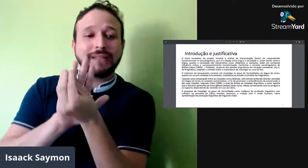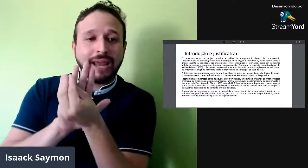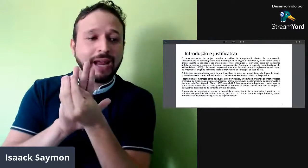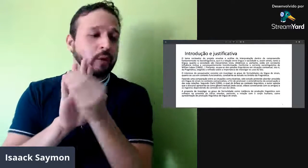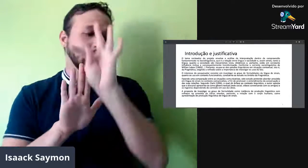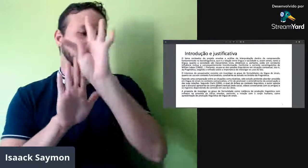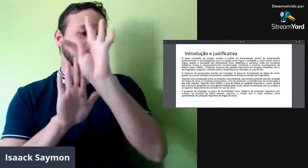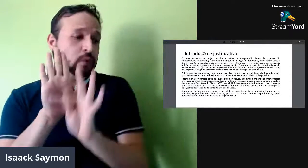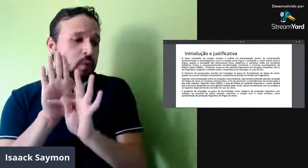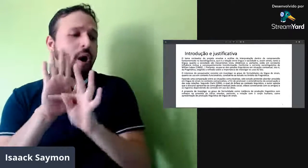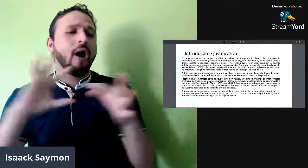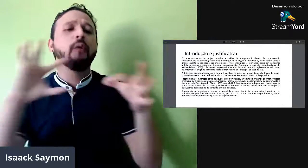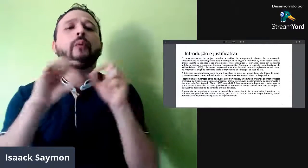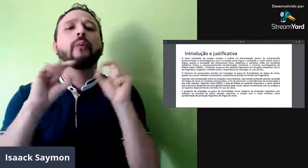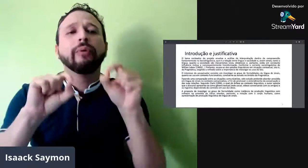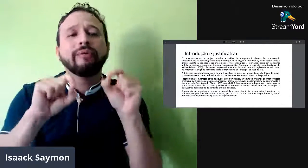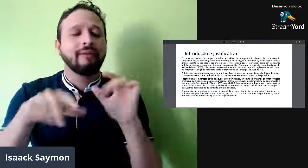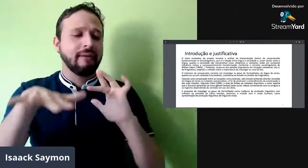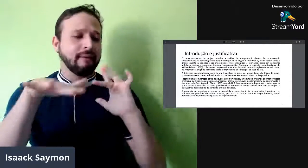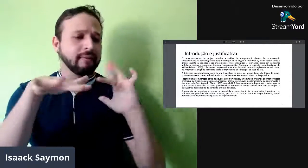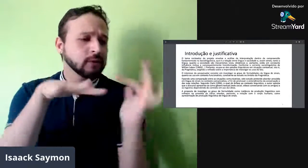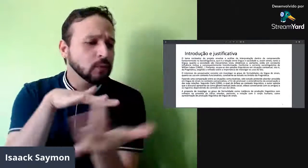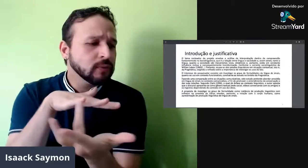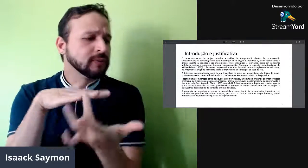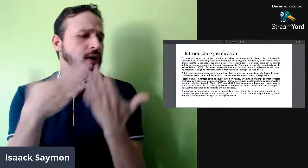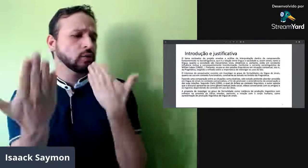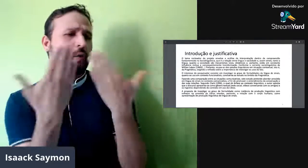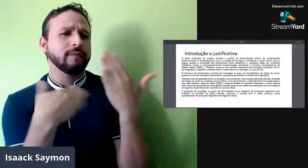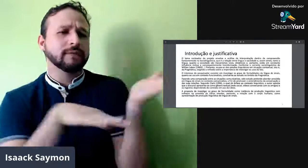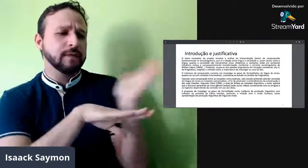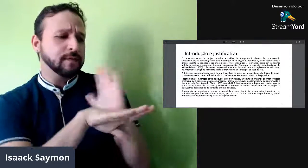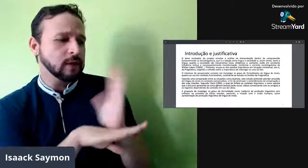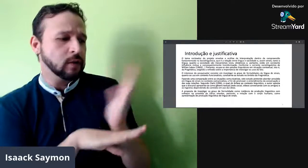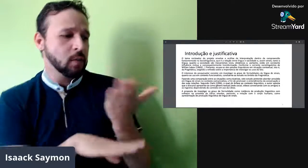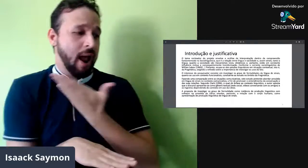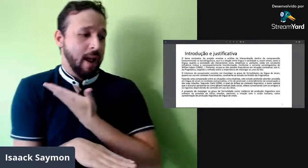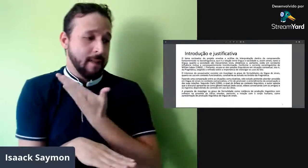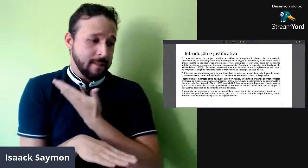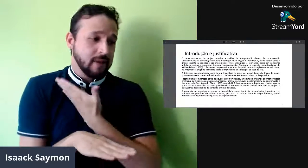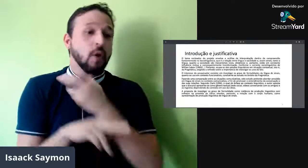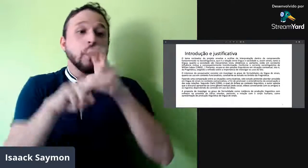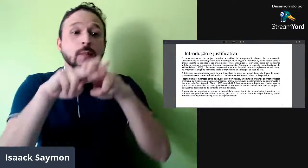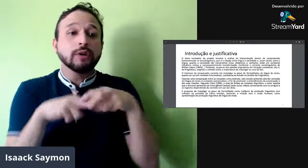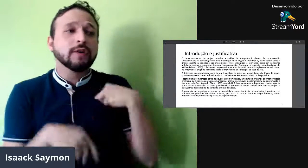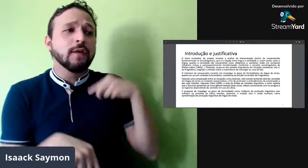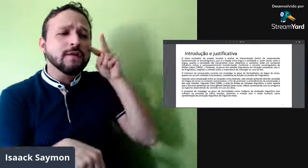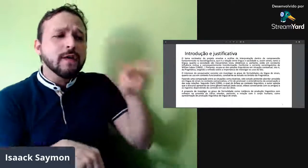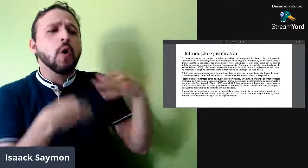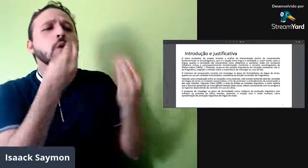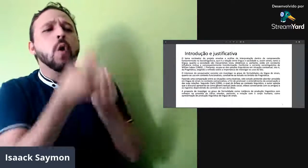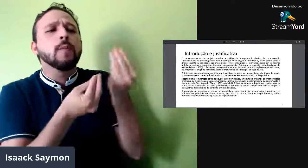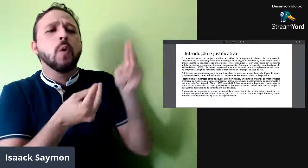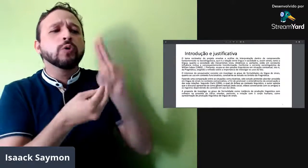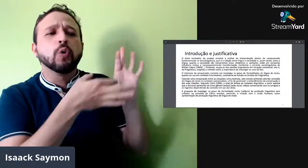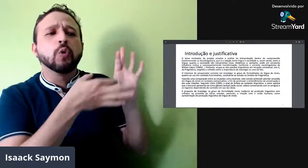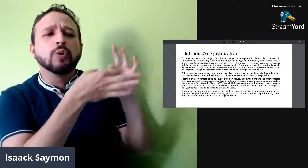o gênero textual ali, né, pode ser nas redes sociais, em alguns vídeos, né, com os amigos,